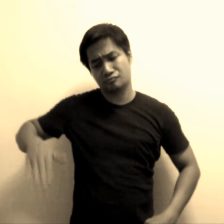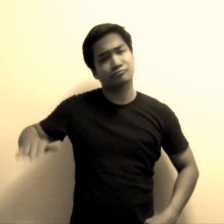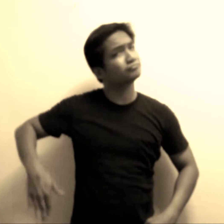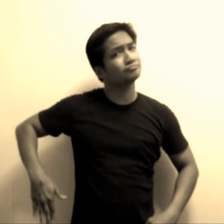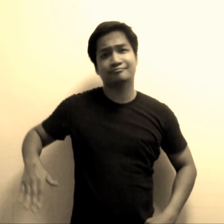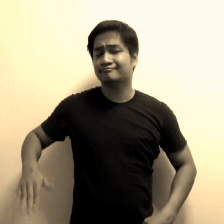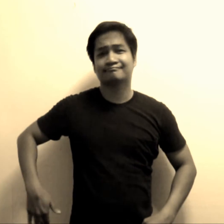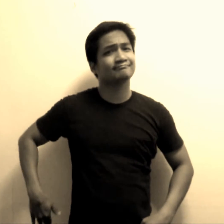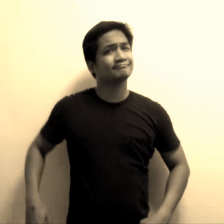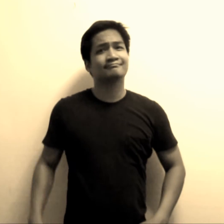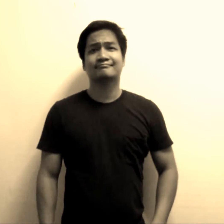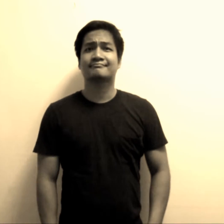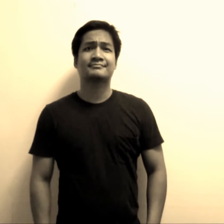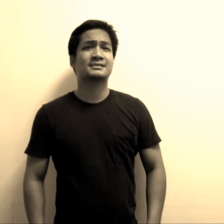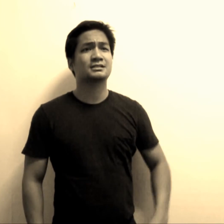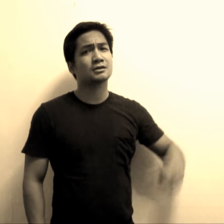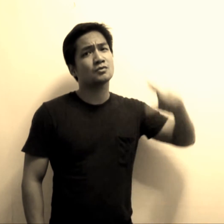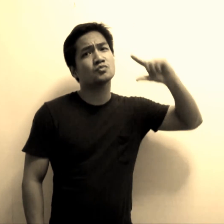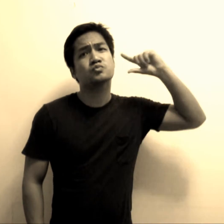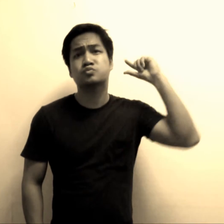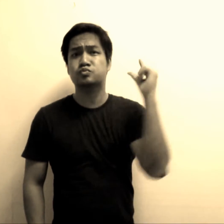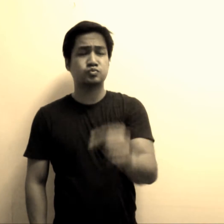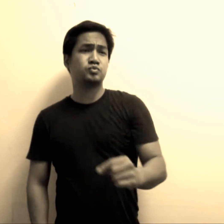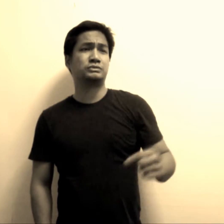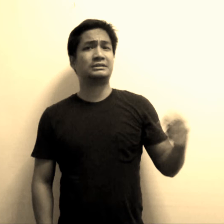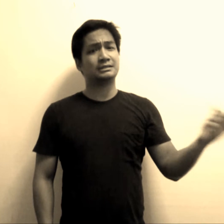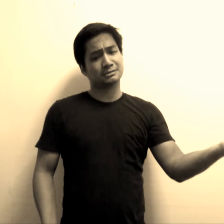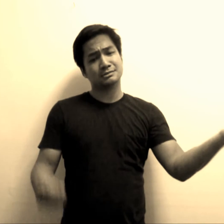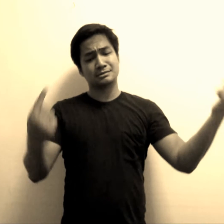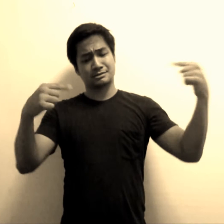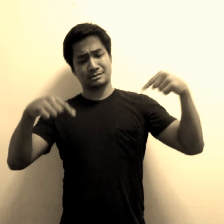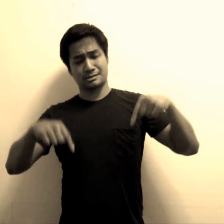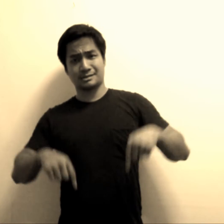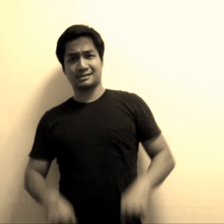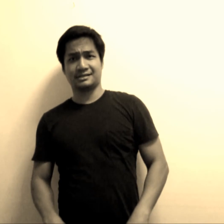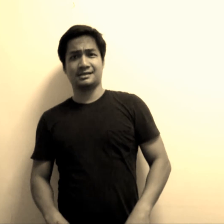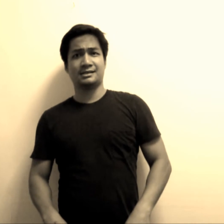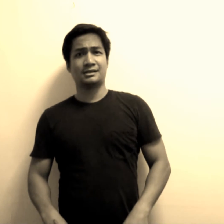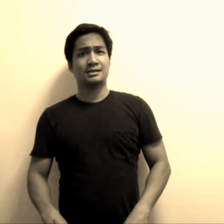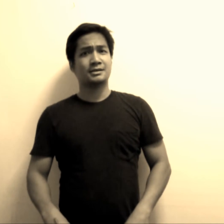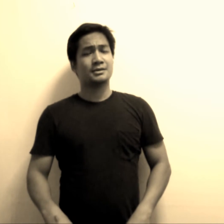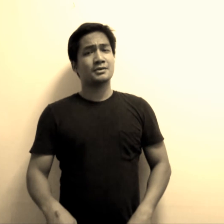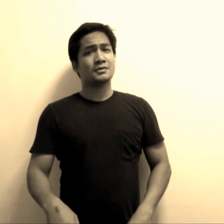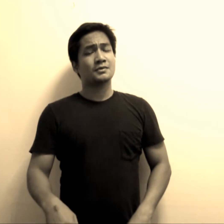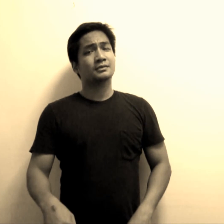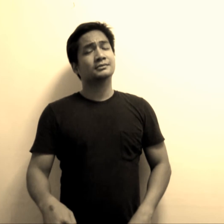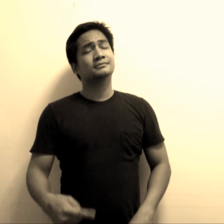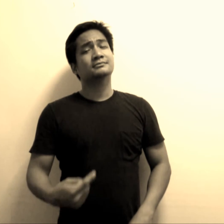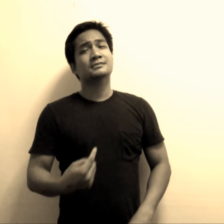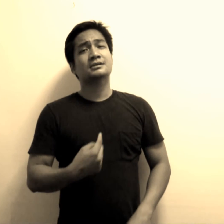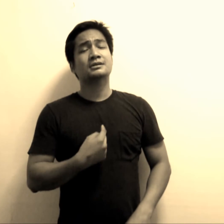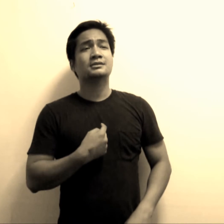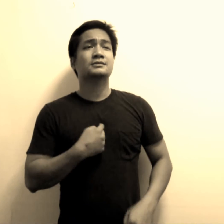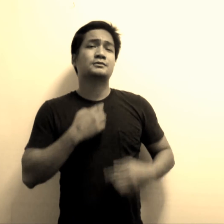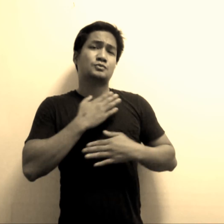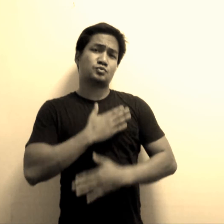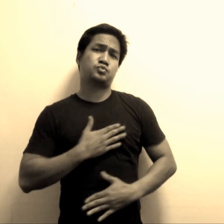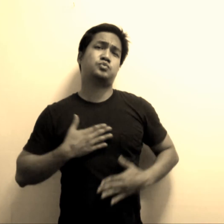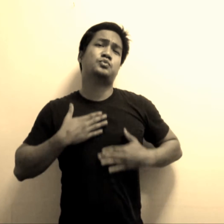pagdugay-dugay Pagdali nag-anhikay Genahan